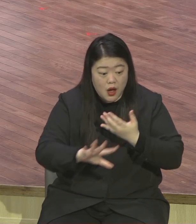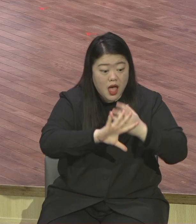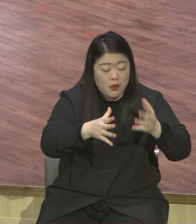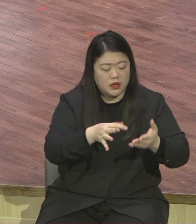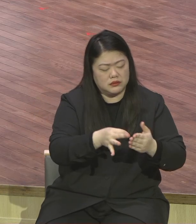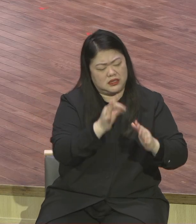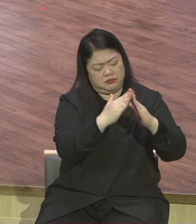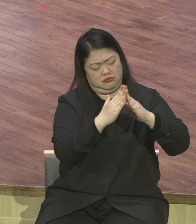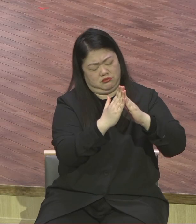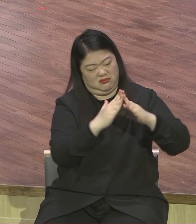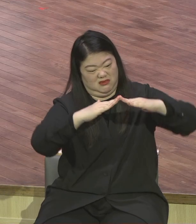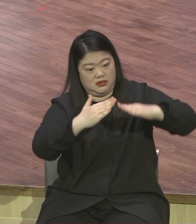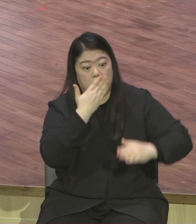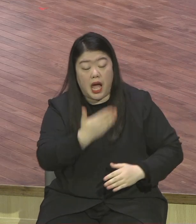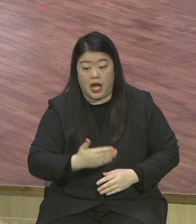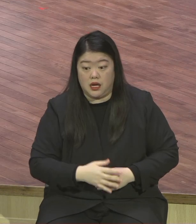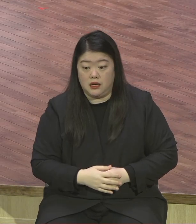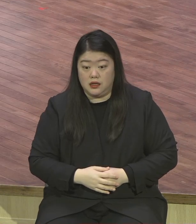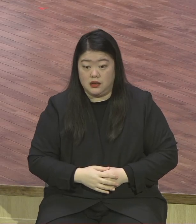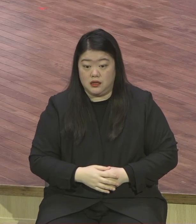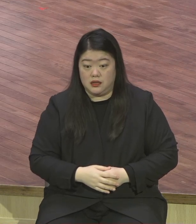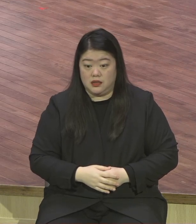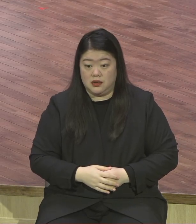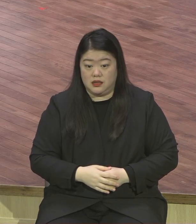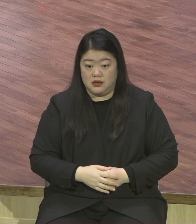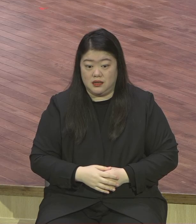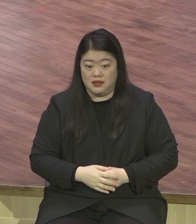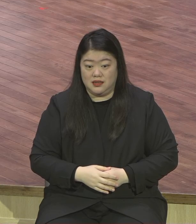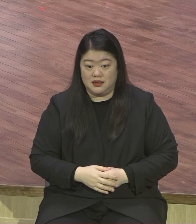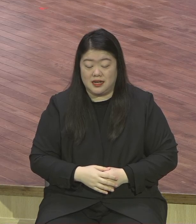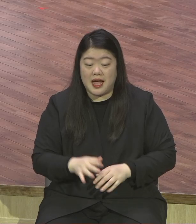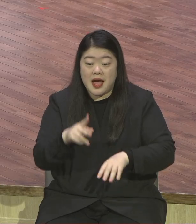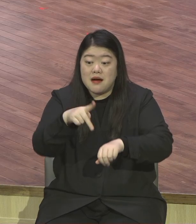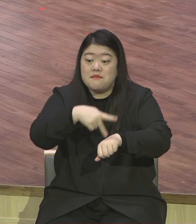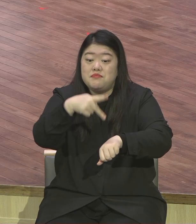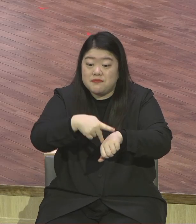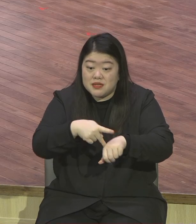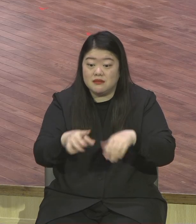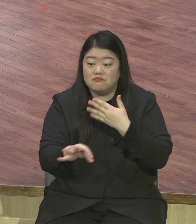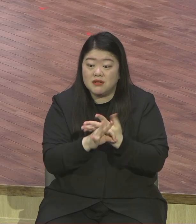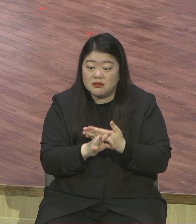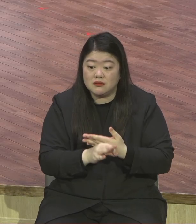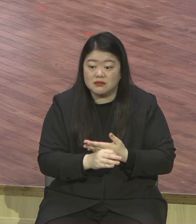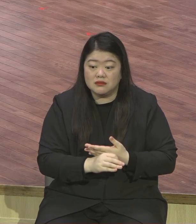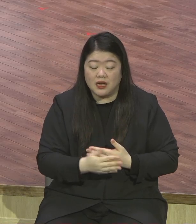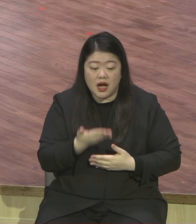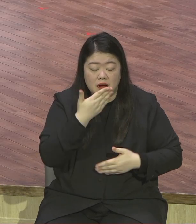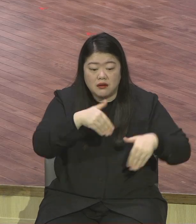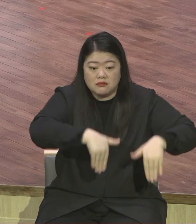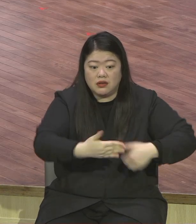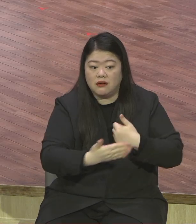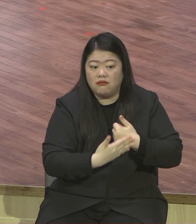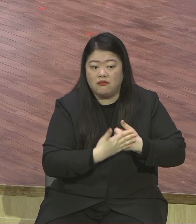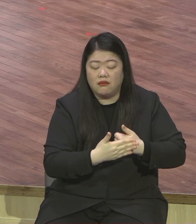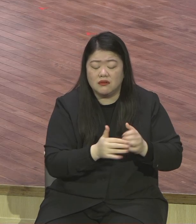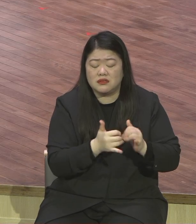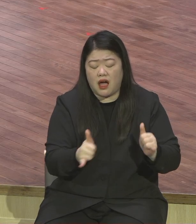100불 주면 기사 100불 주면 식목 얼마든지 가서 우리 성교육이 가지고도 심차게